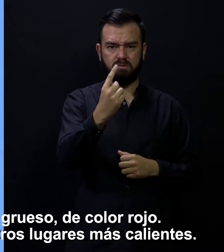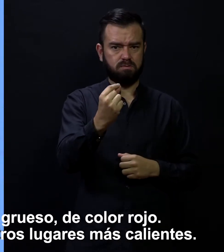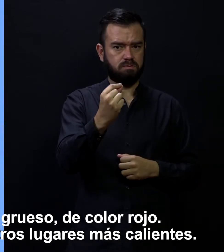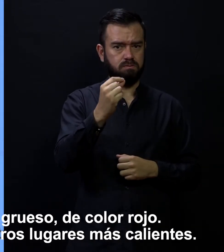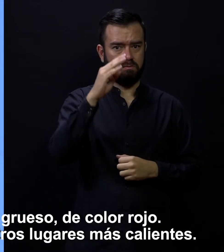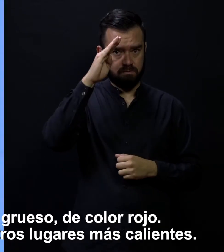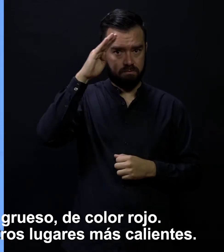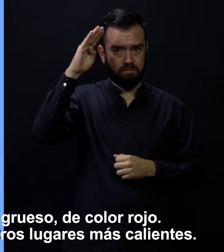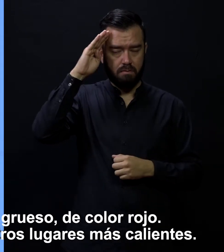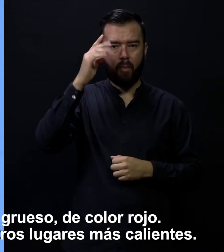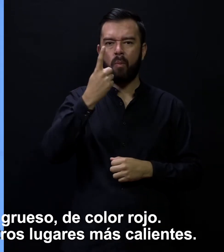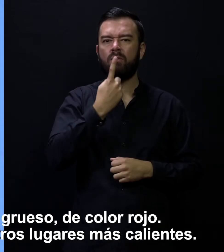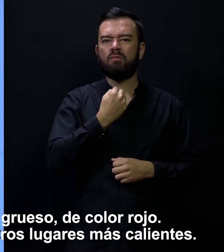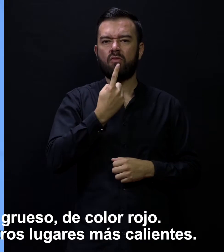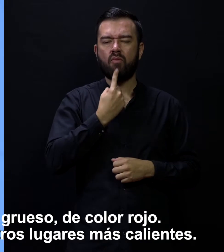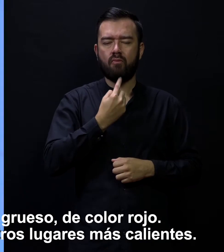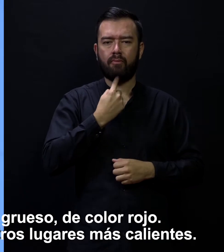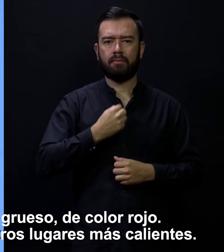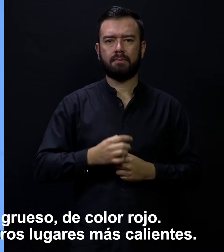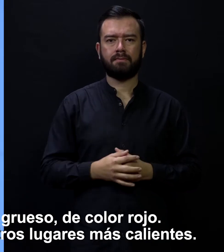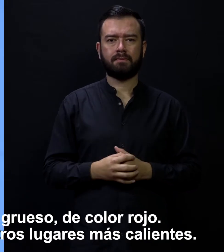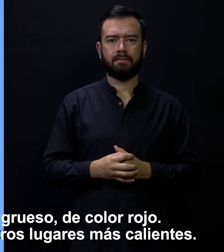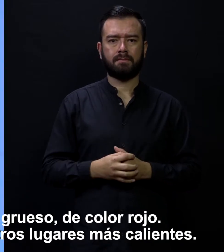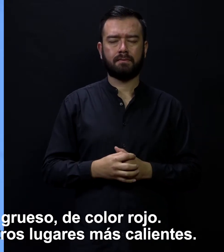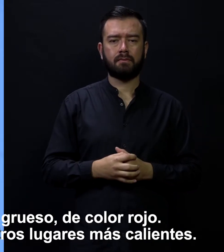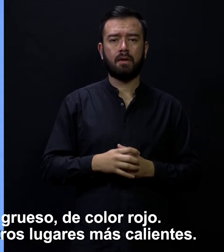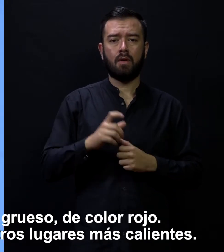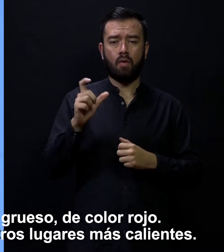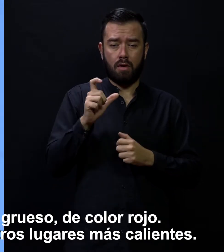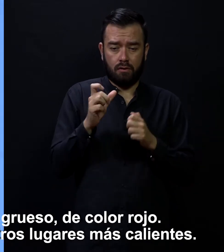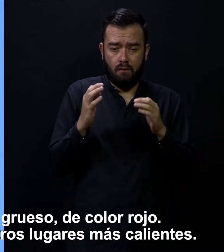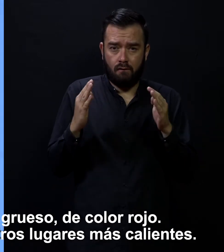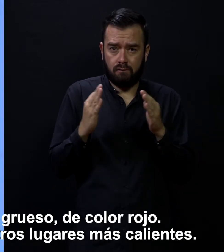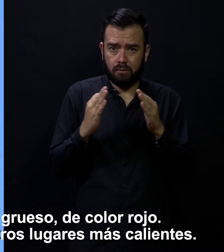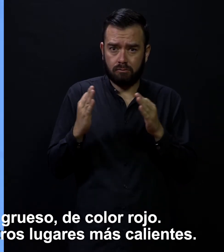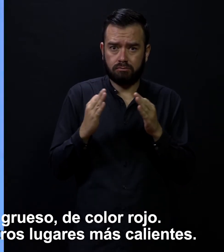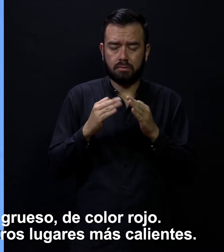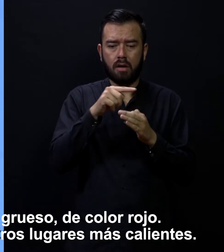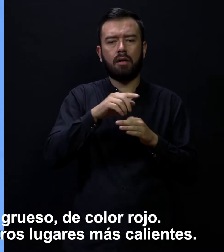rojo. Durante el frío, huela a otros lugares más calientes.